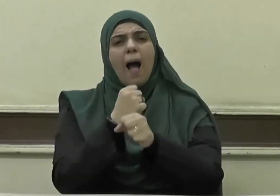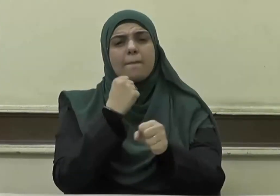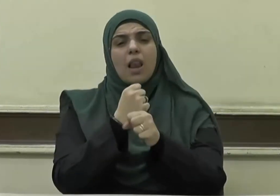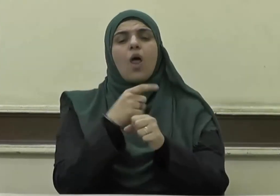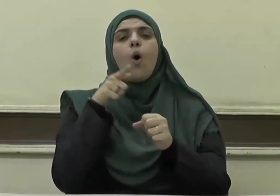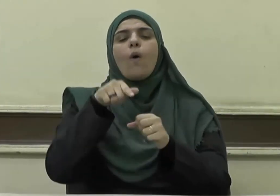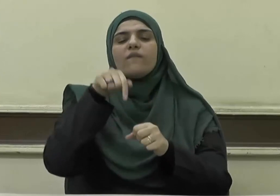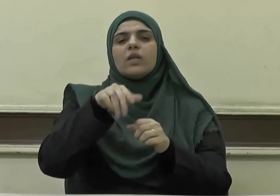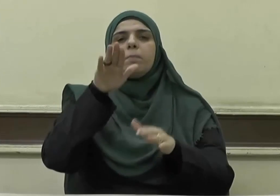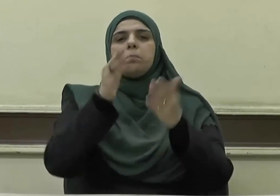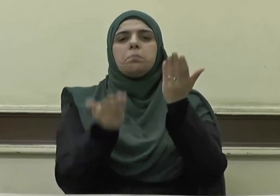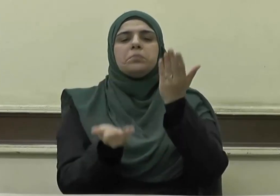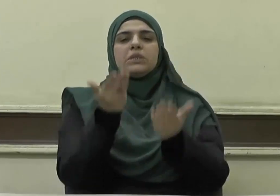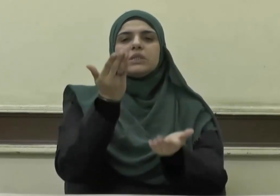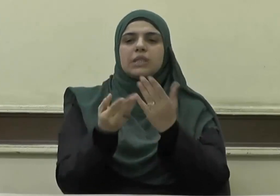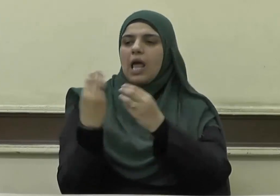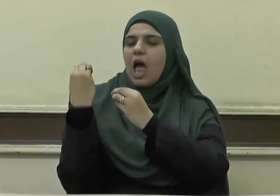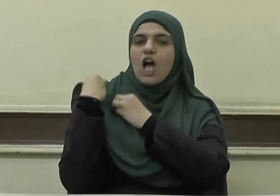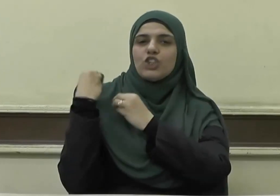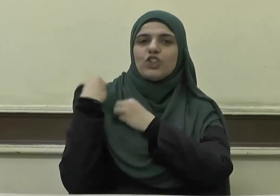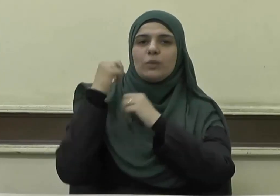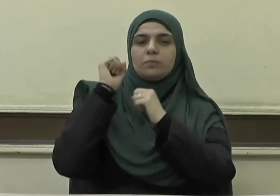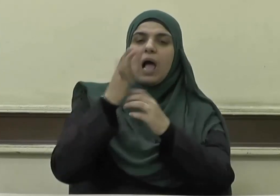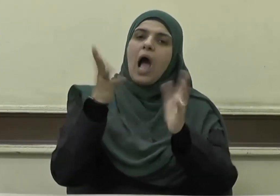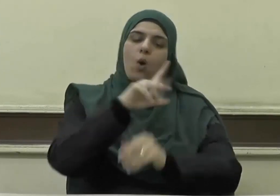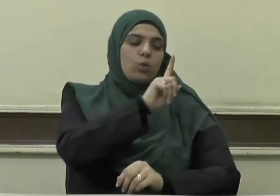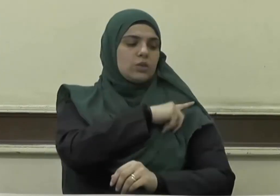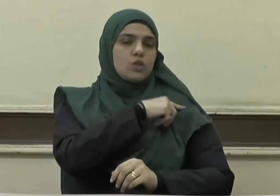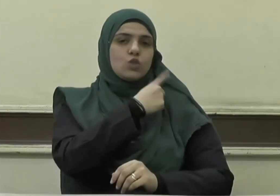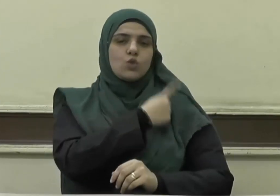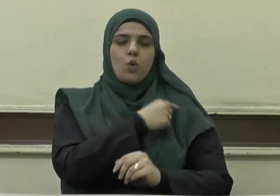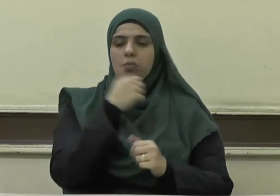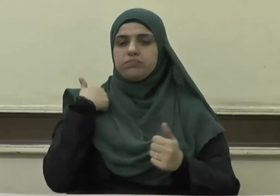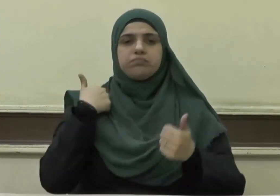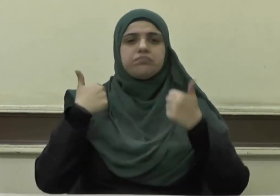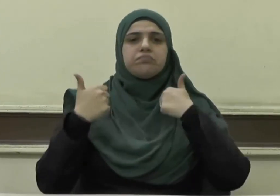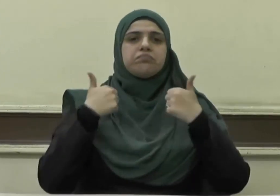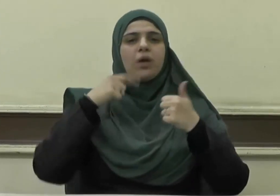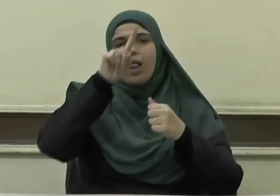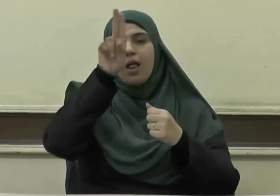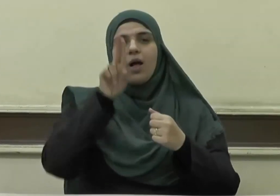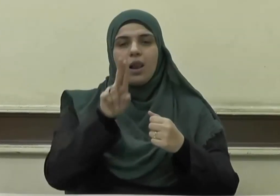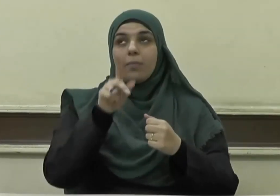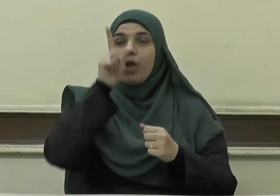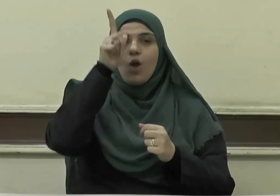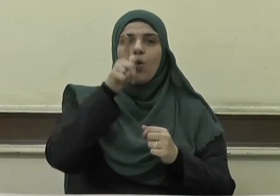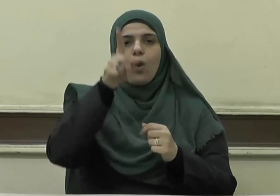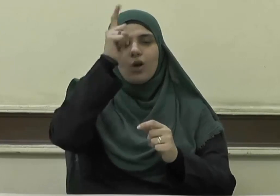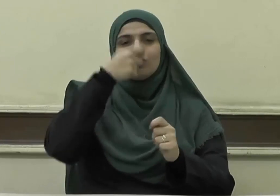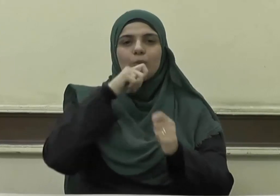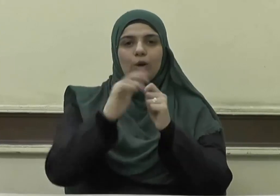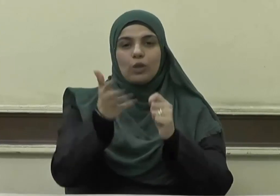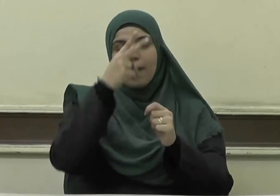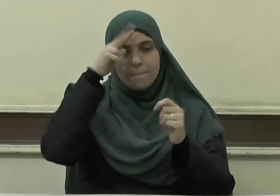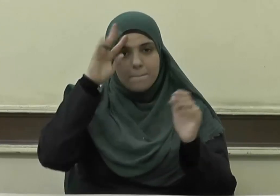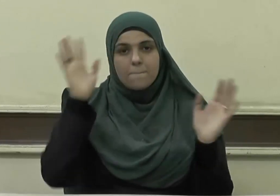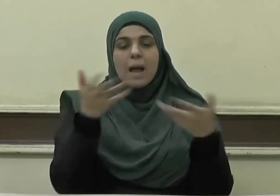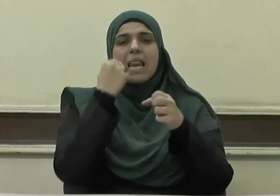ميزان حسناته أو سيئاته يقول جل شأنه فمن يعمل مفقال